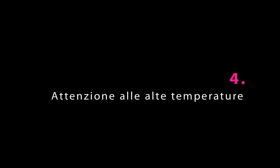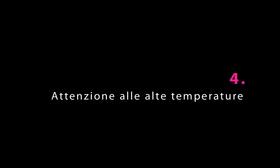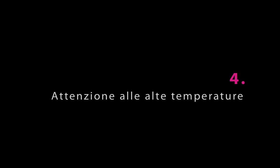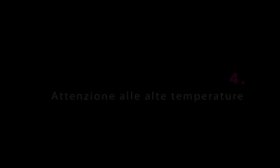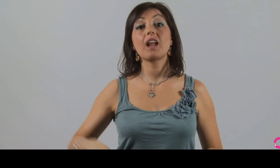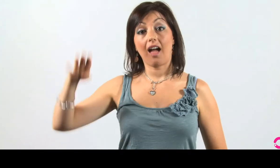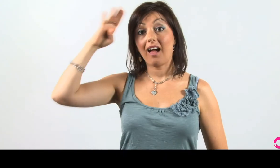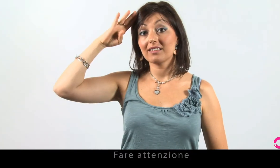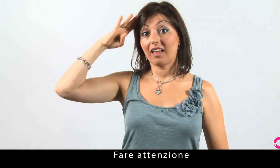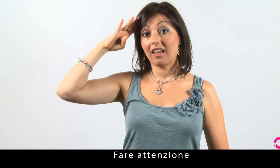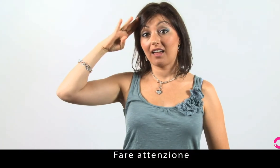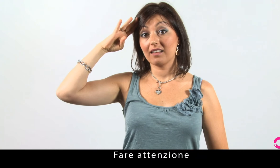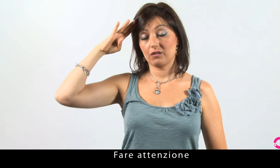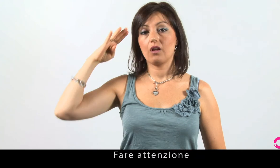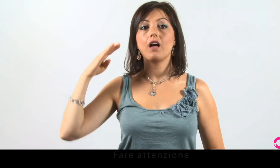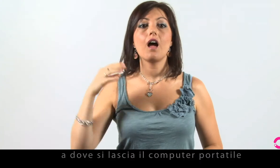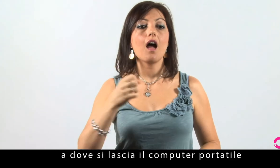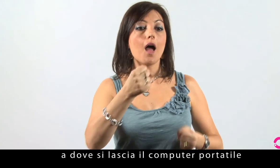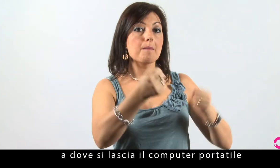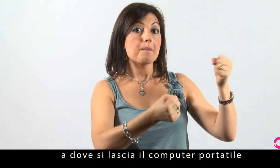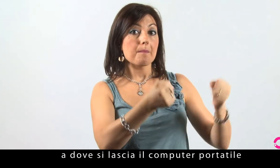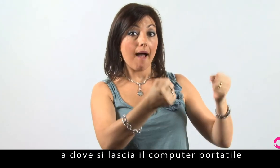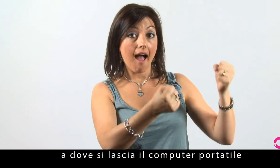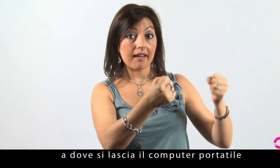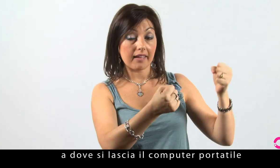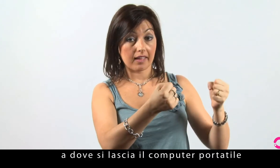Fare attenzione a dove si lascia il computer portatile.